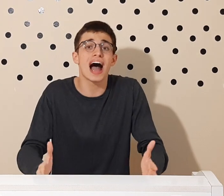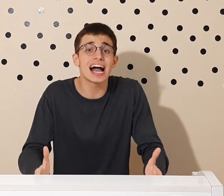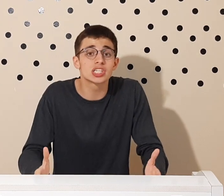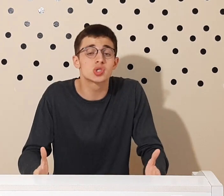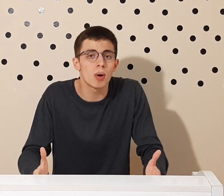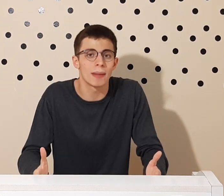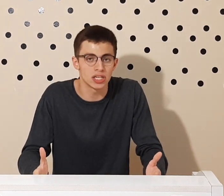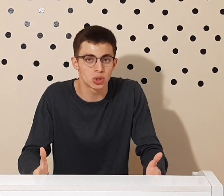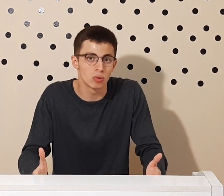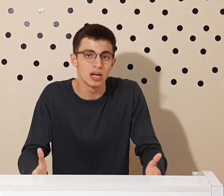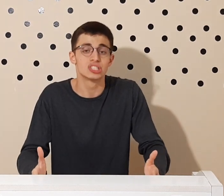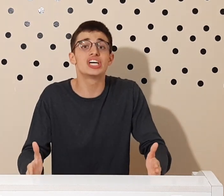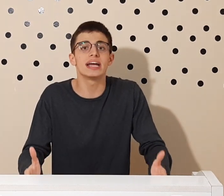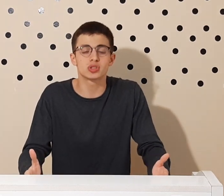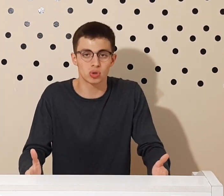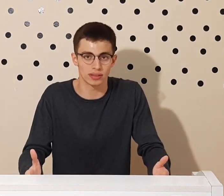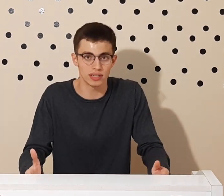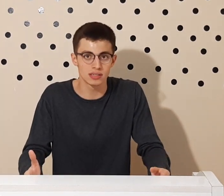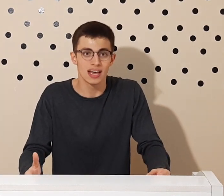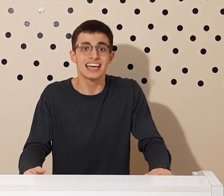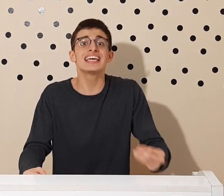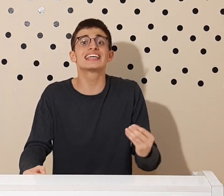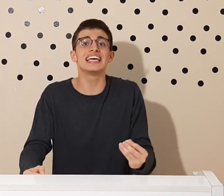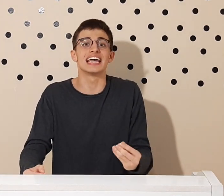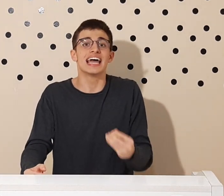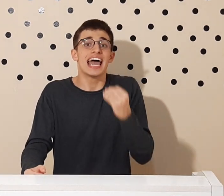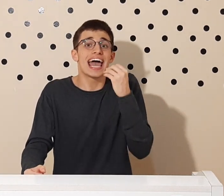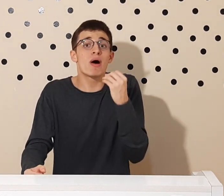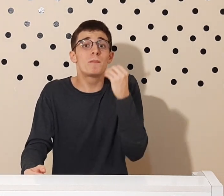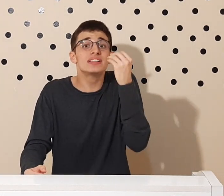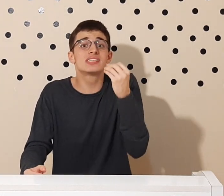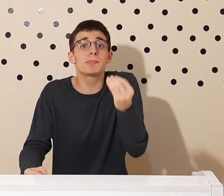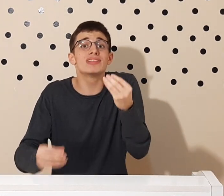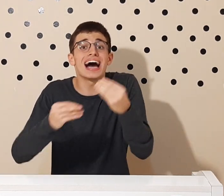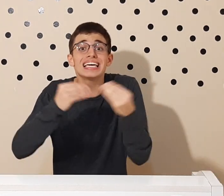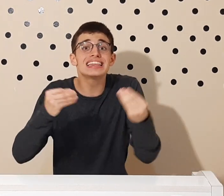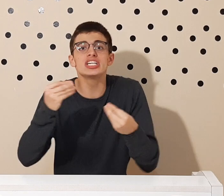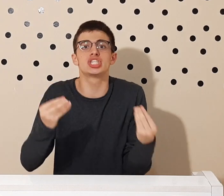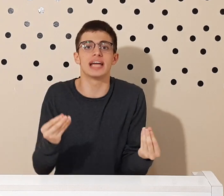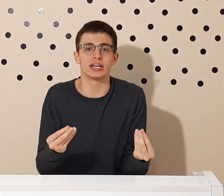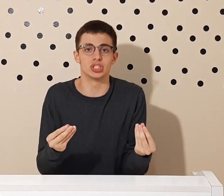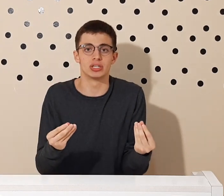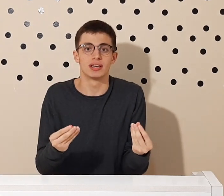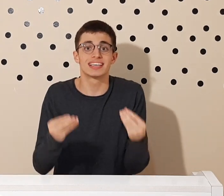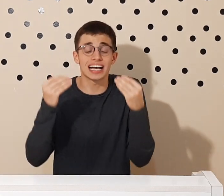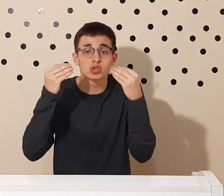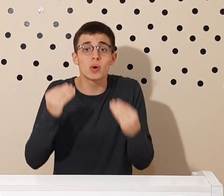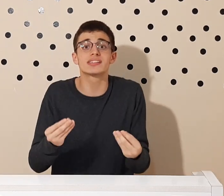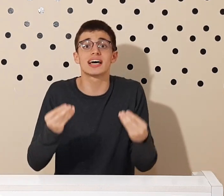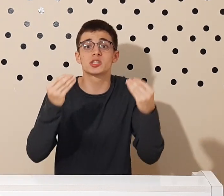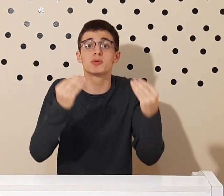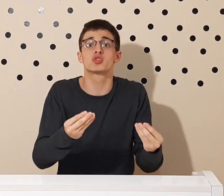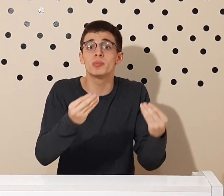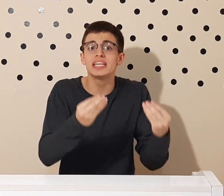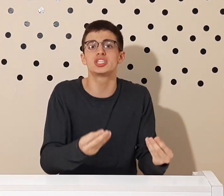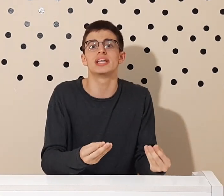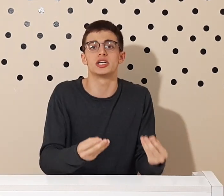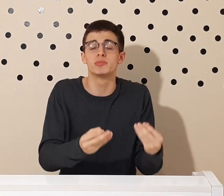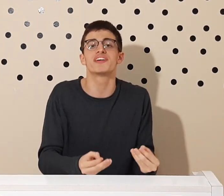axiomático de Aristóteles em que é o princípio da identidade, em que as coisas possuem uma identidade, uma